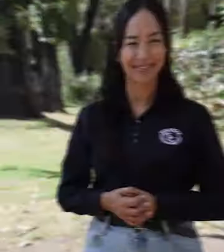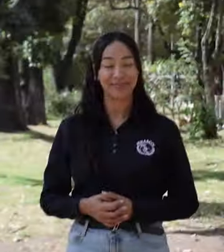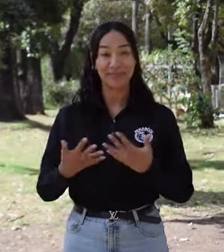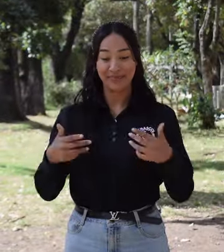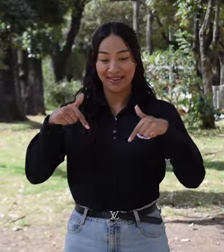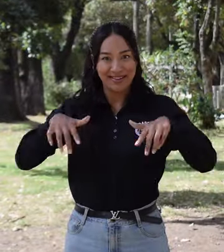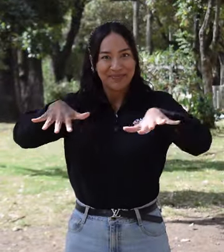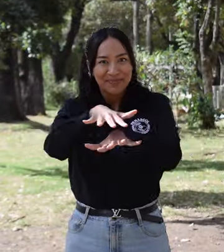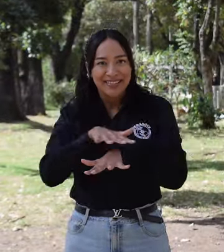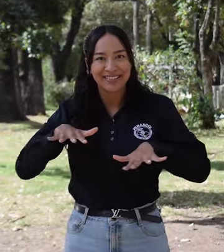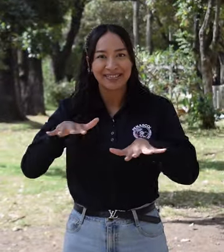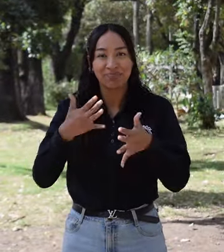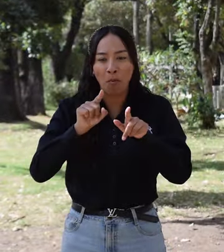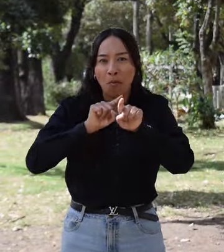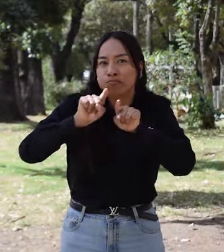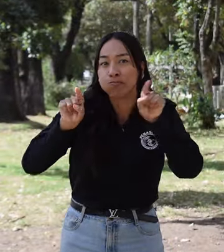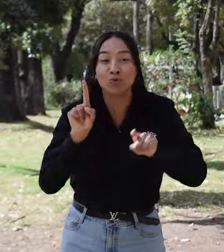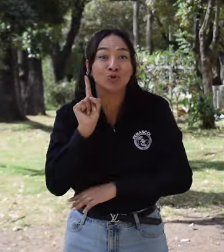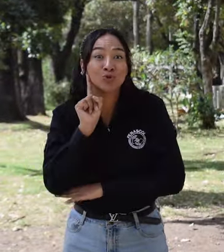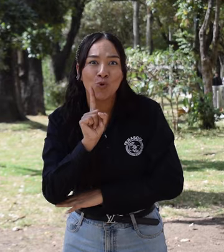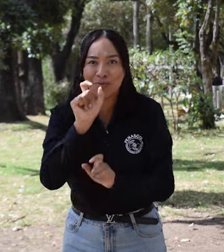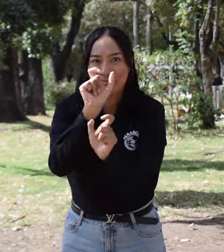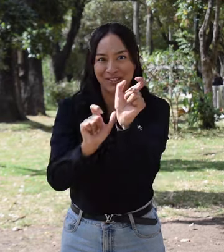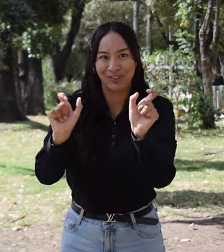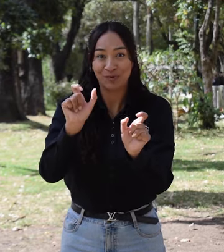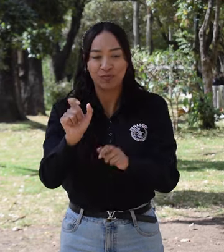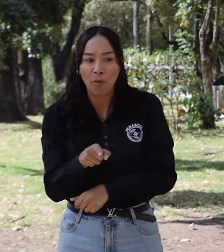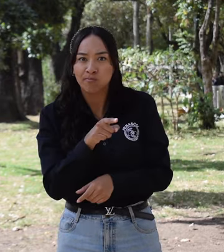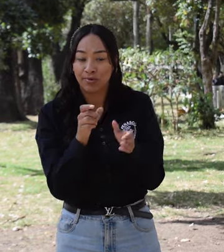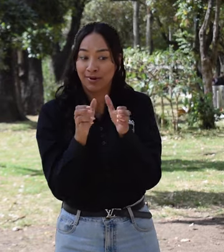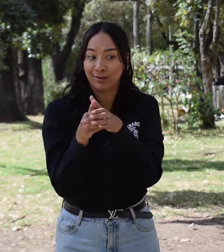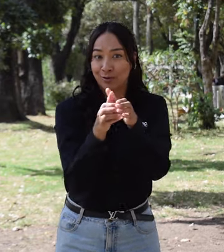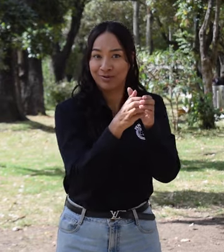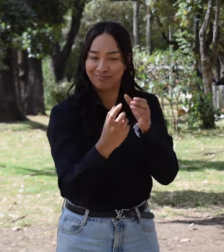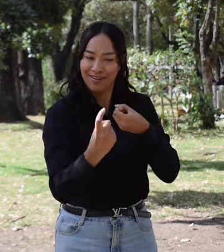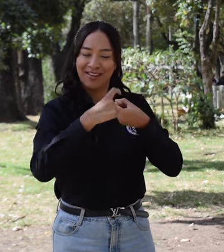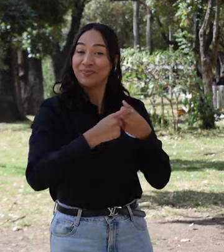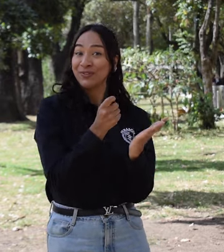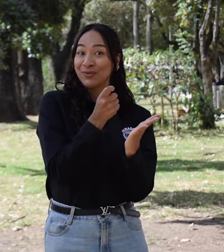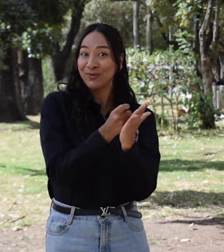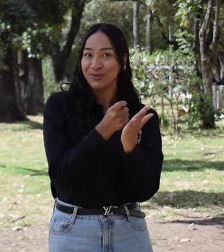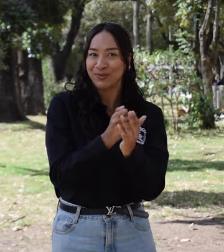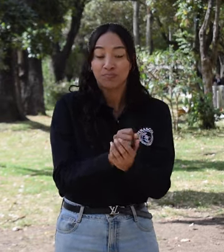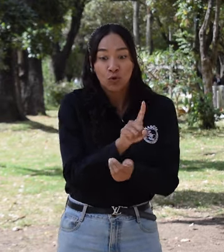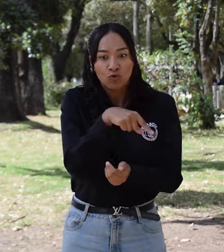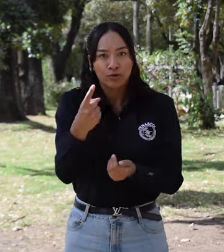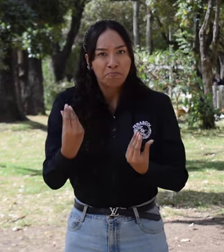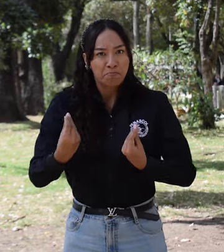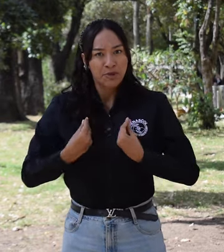En este espacio, queremos que participen activamente personas sordas de la asociación, así como personas